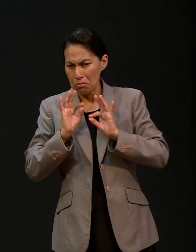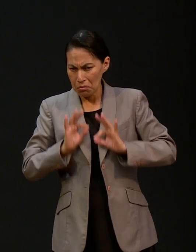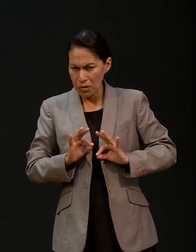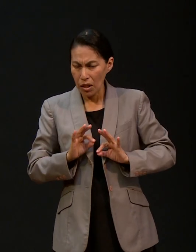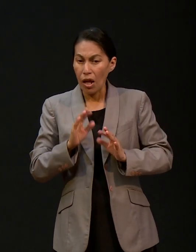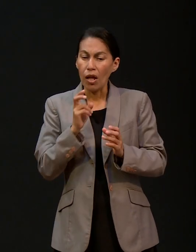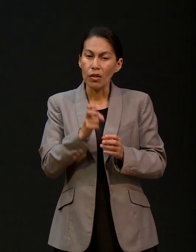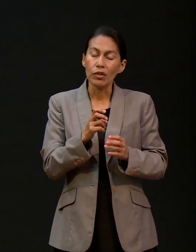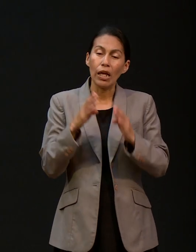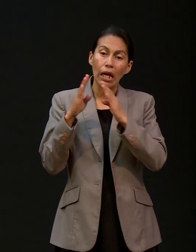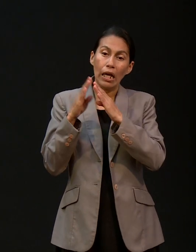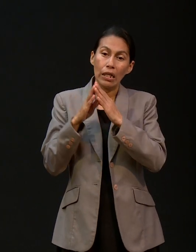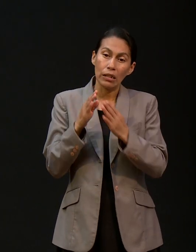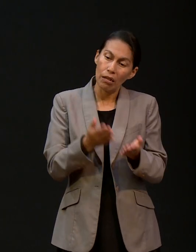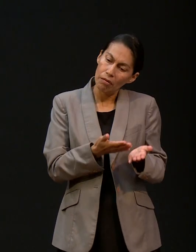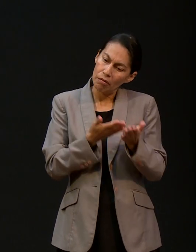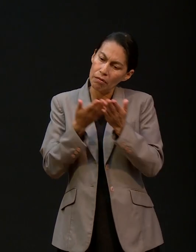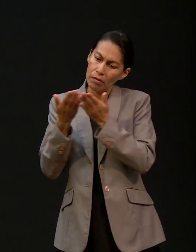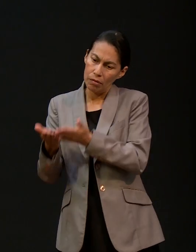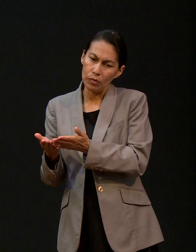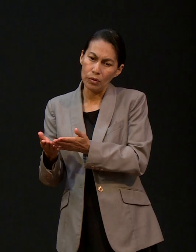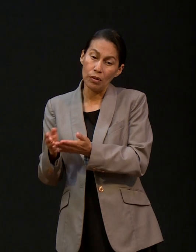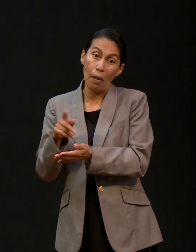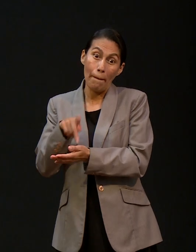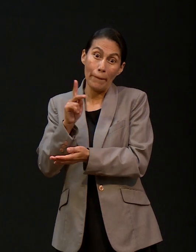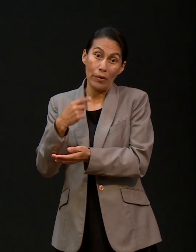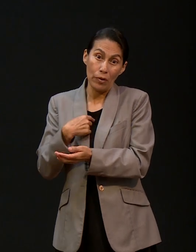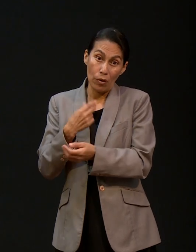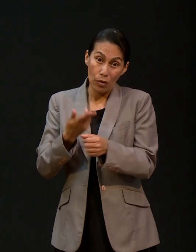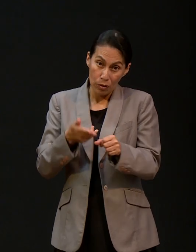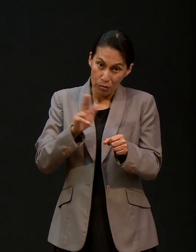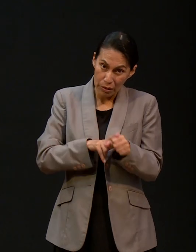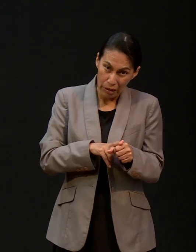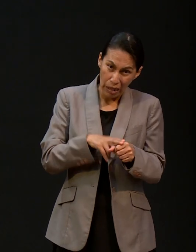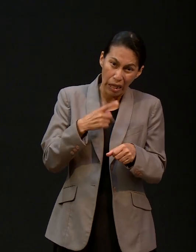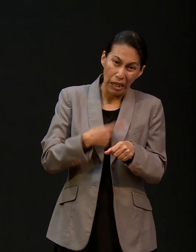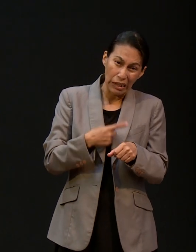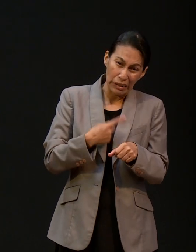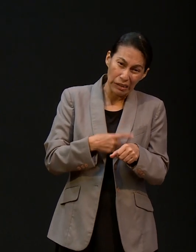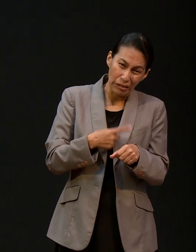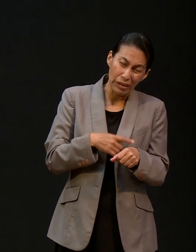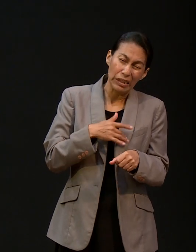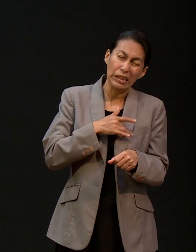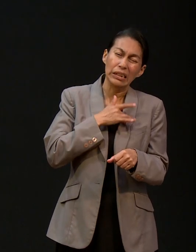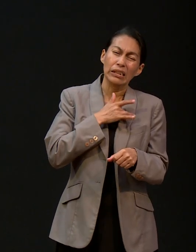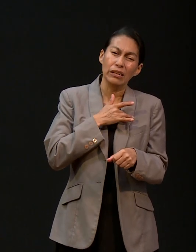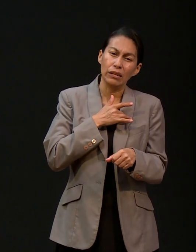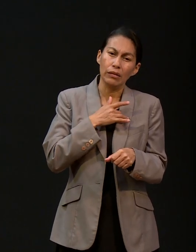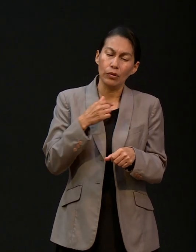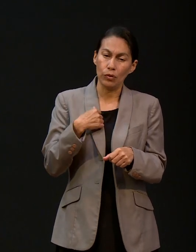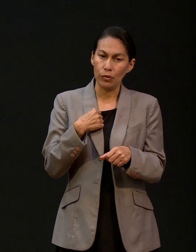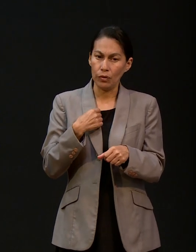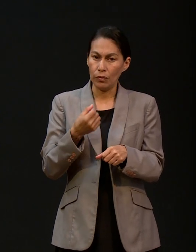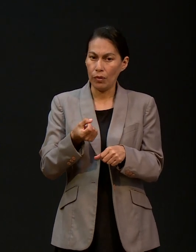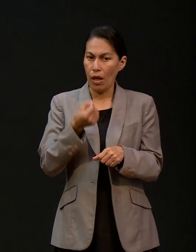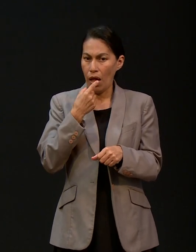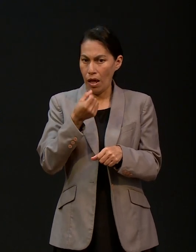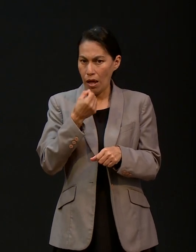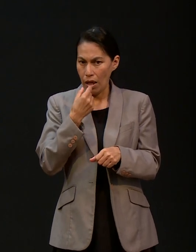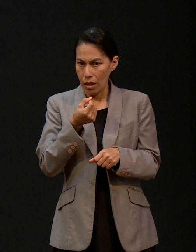enferma en el hospital. Yo ya me sentía muy mal. Yo me tomaba mis pastillas antes de irme al hospital para que no marcara